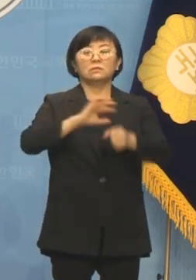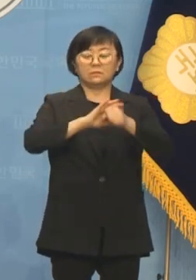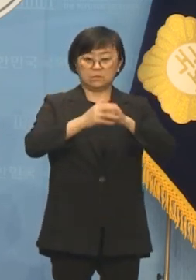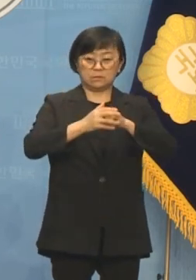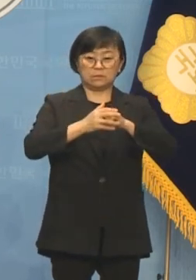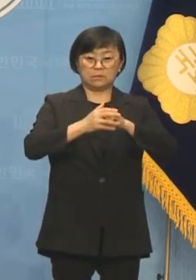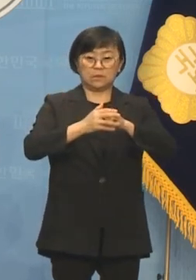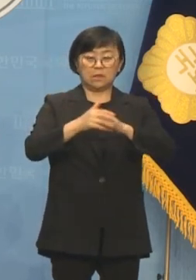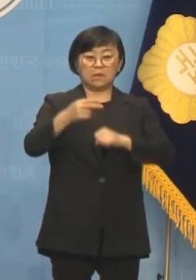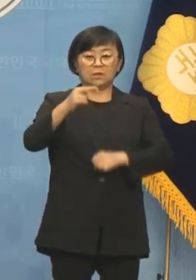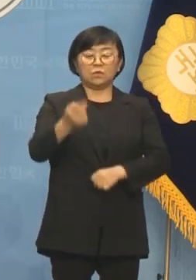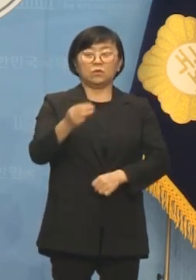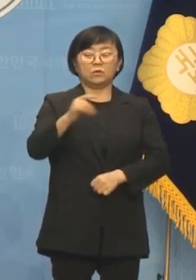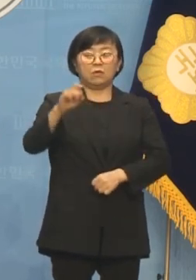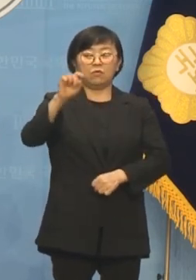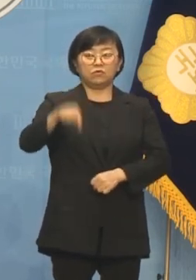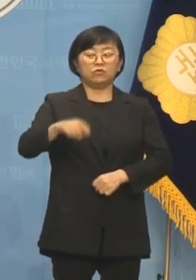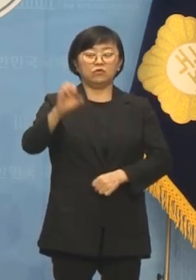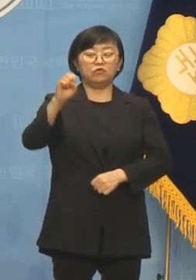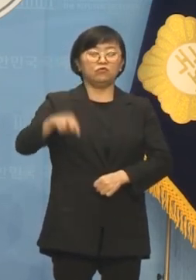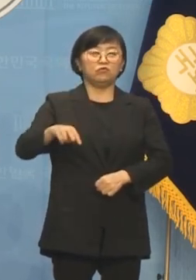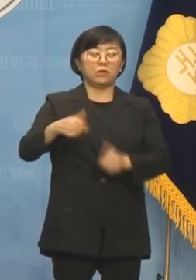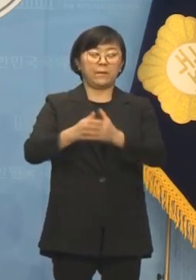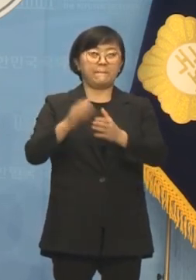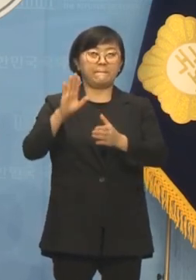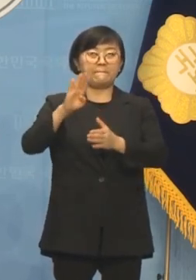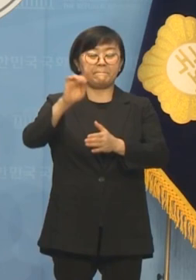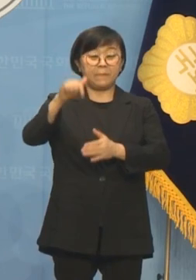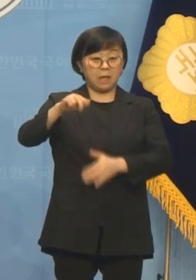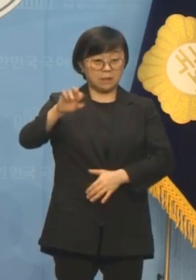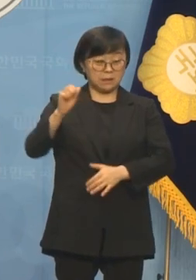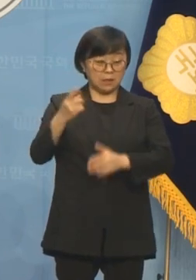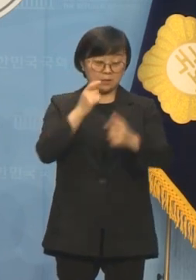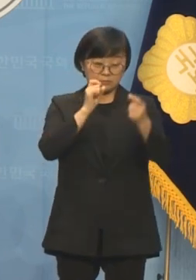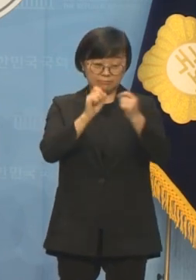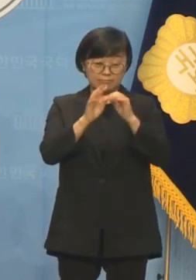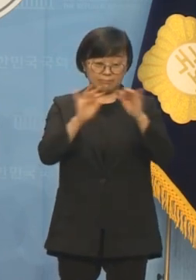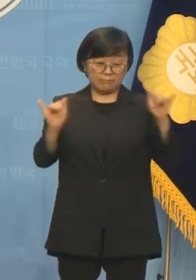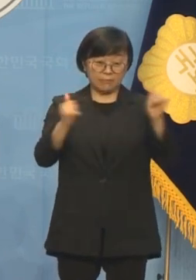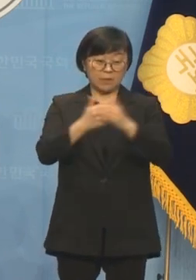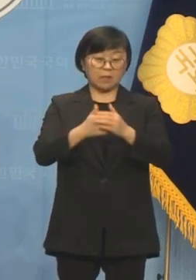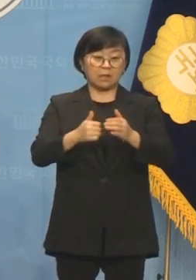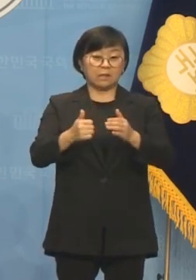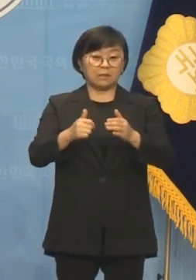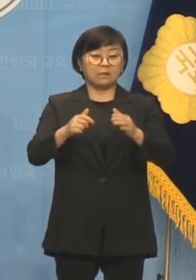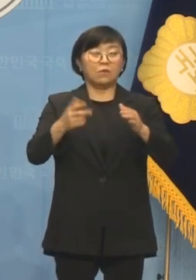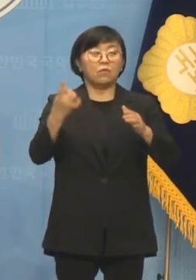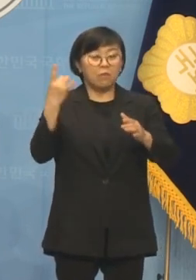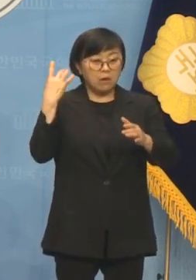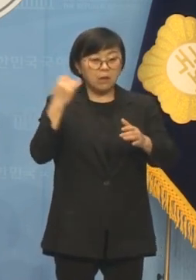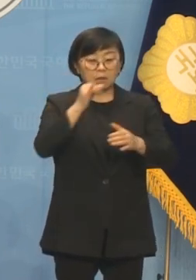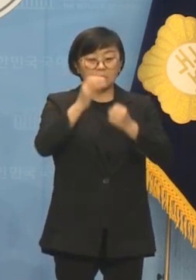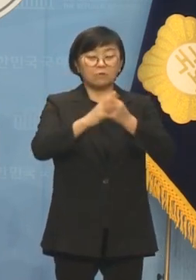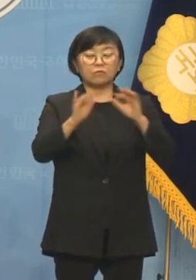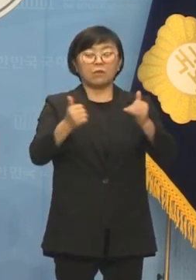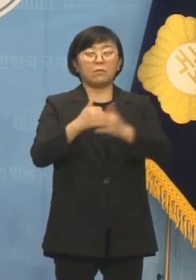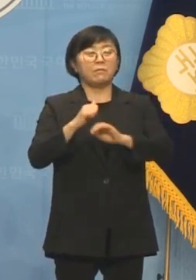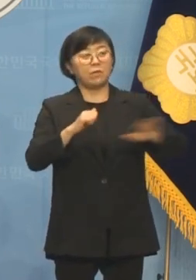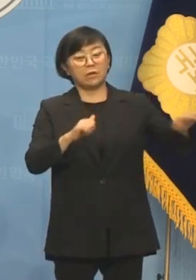도태우 유영아라는 박근혜의 최측근이 현역 의원을 제치고 공천받았습니다.